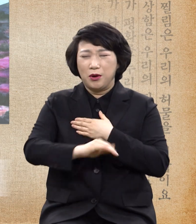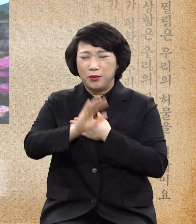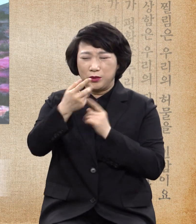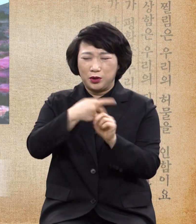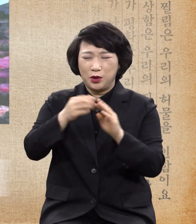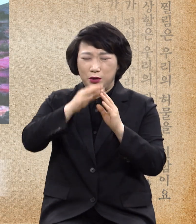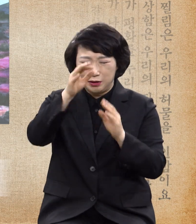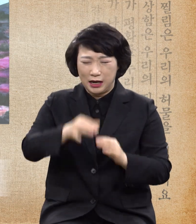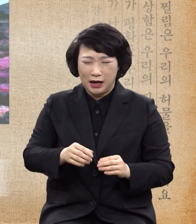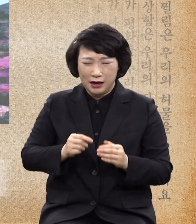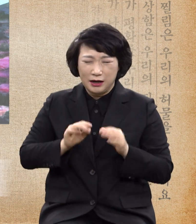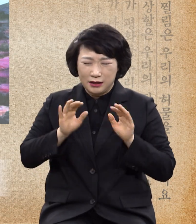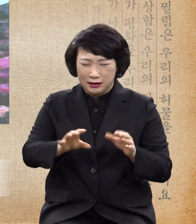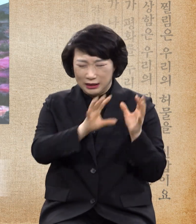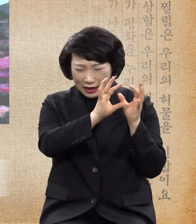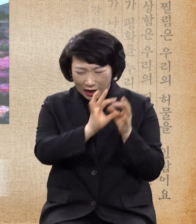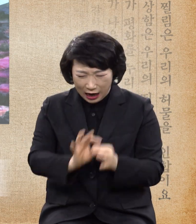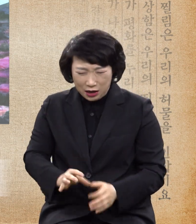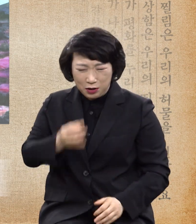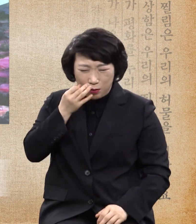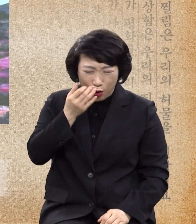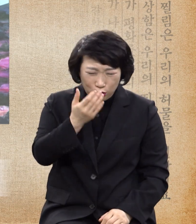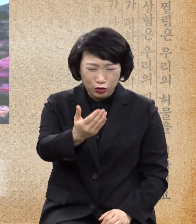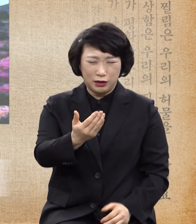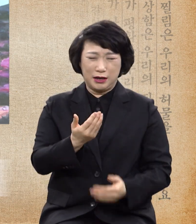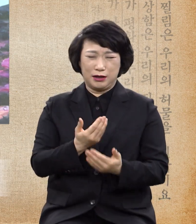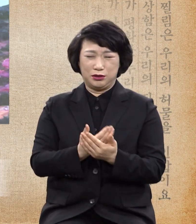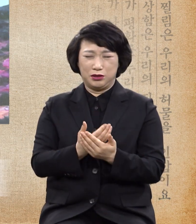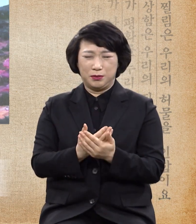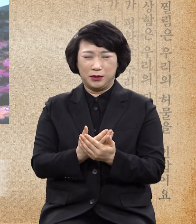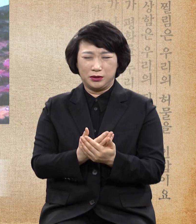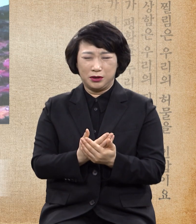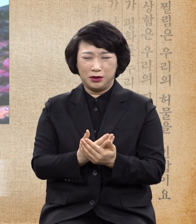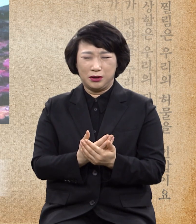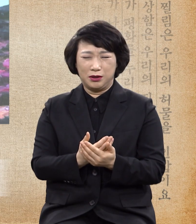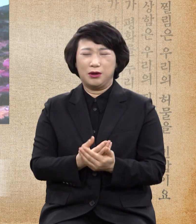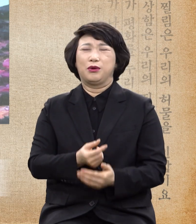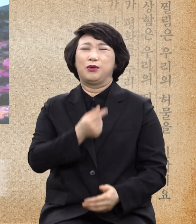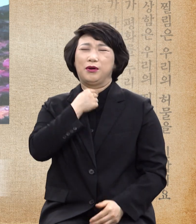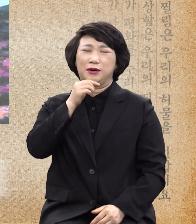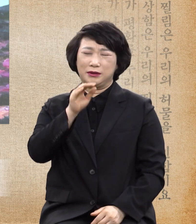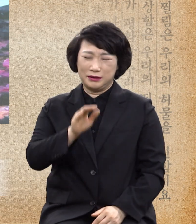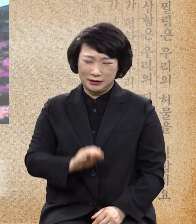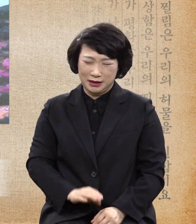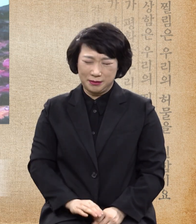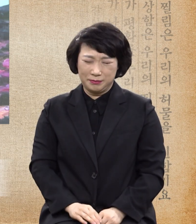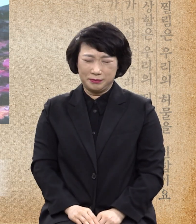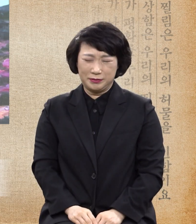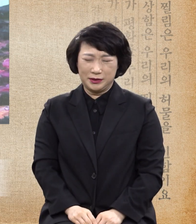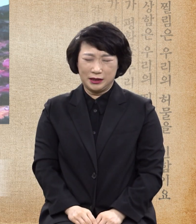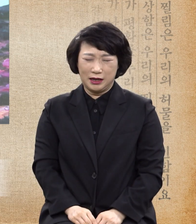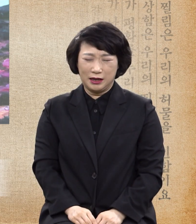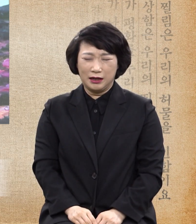거침없이 진행하게 도와주시옵기를 간절히 비옵고 원하옵나이다